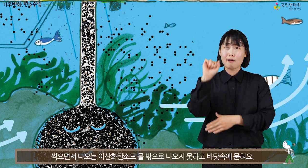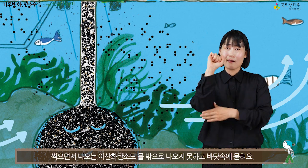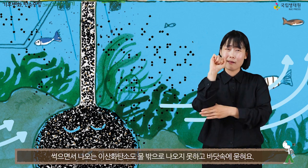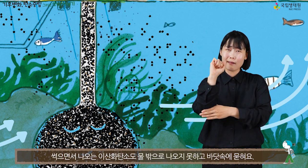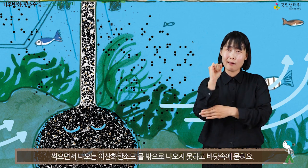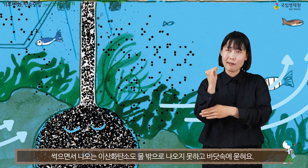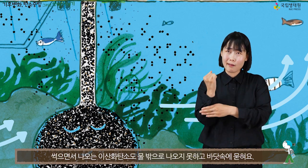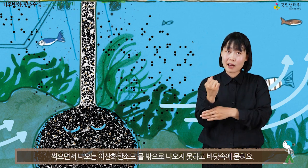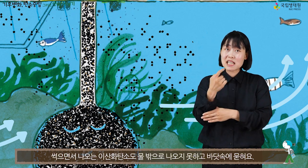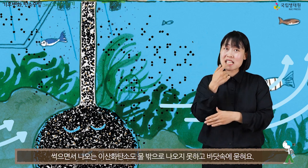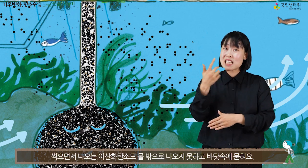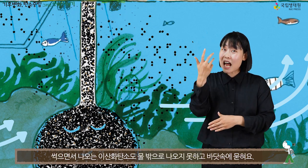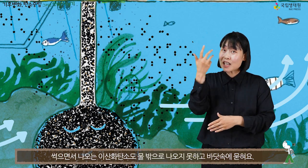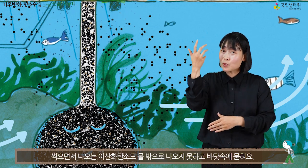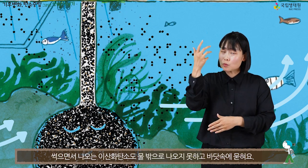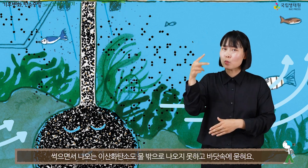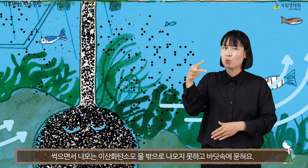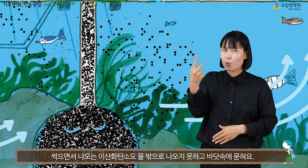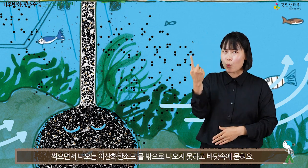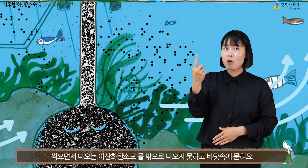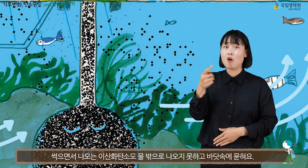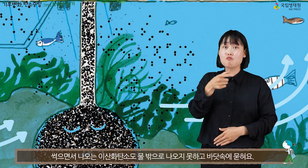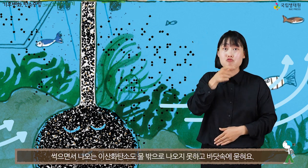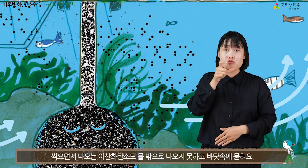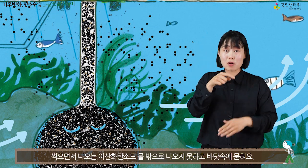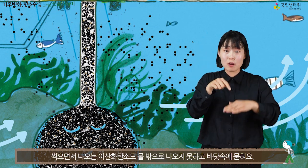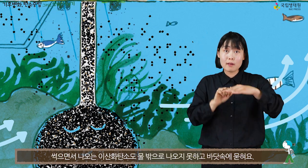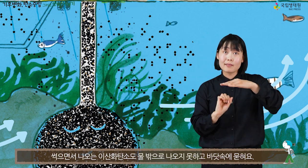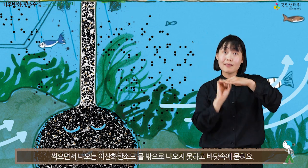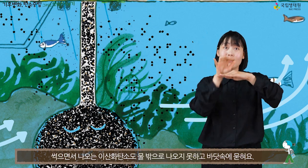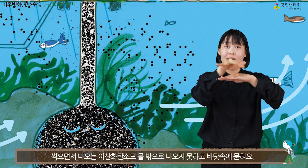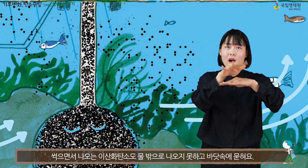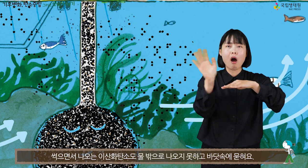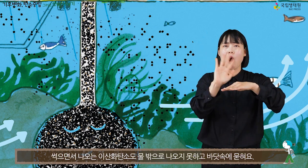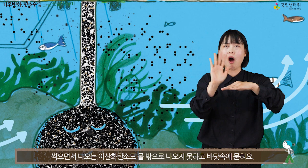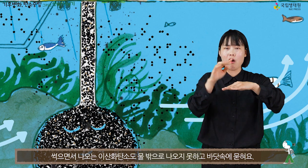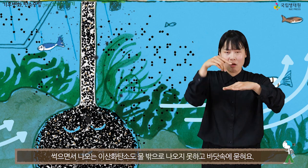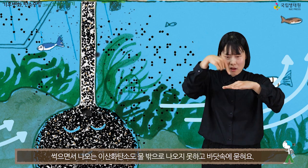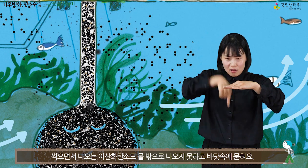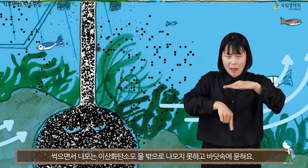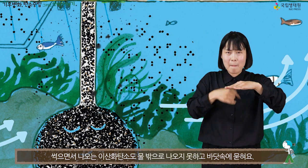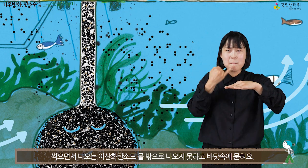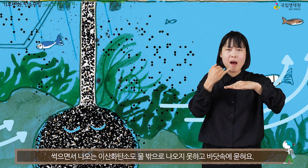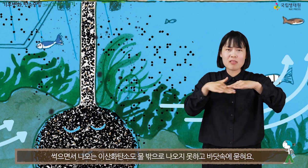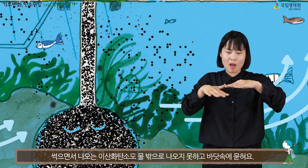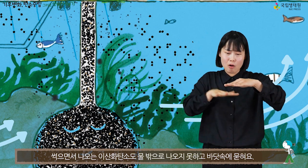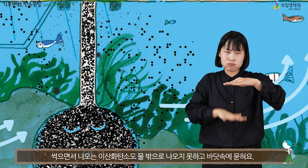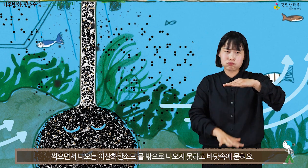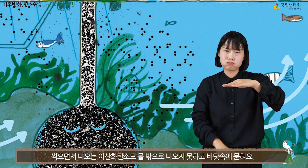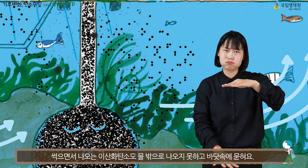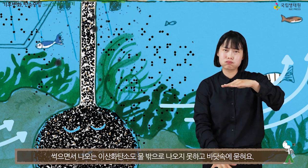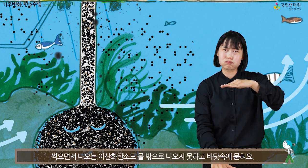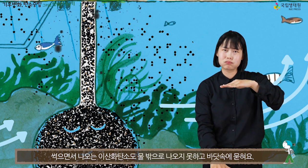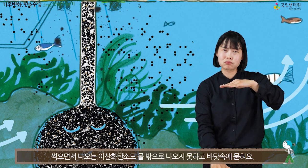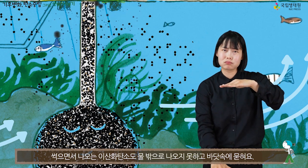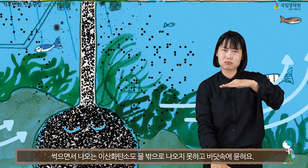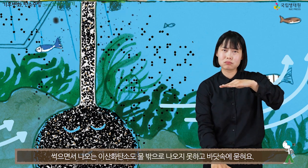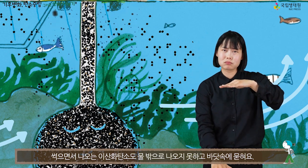썩으면서 나오는 이산화탄소도 물 밖으로 나오지 못하고 바닷속에 묻혀요.